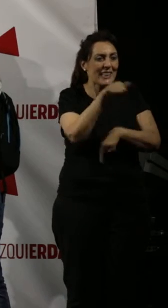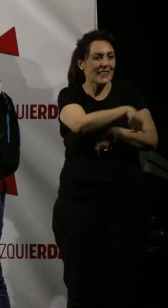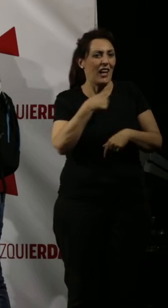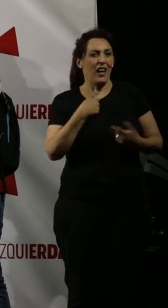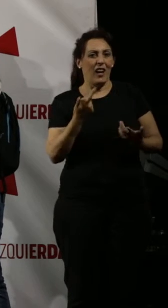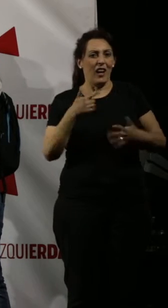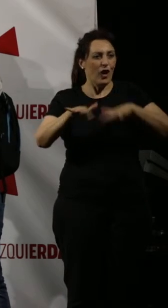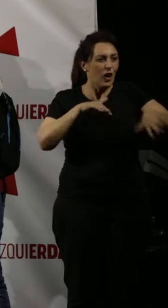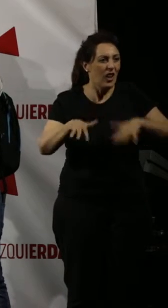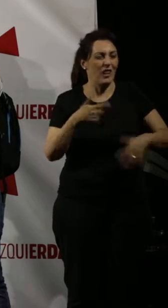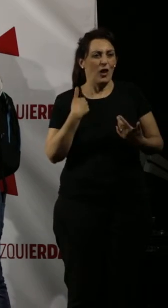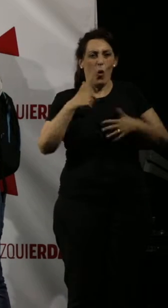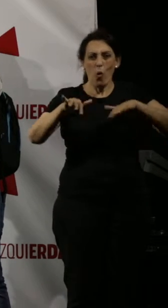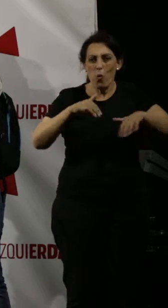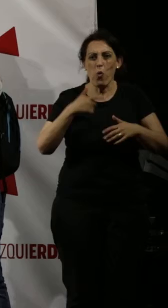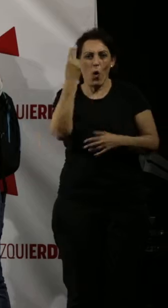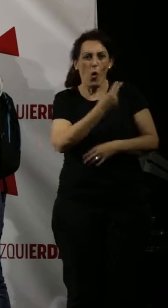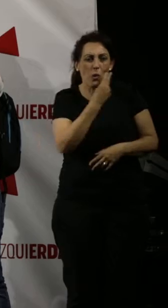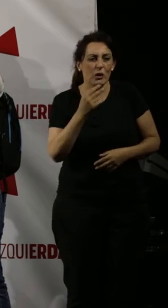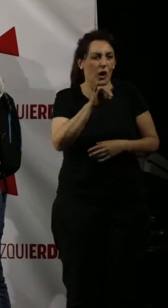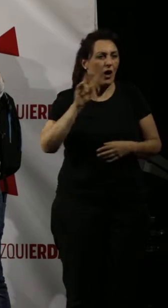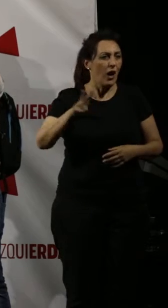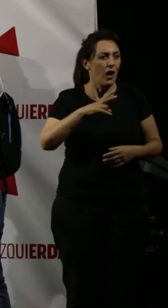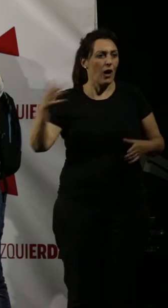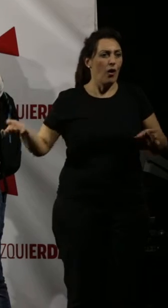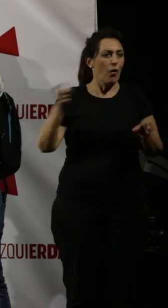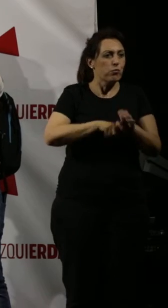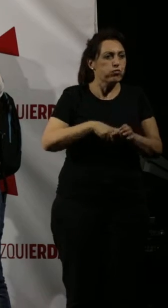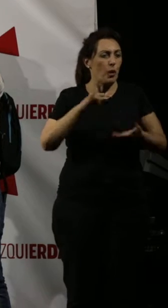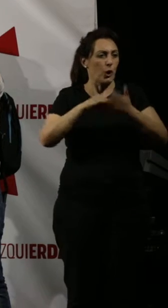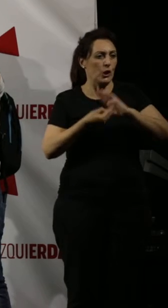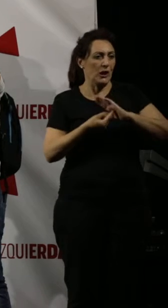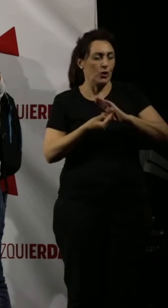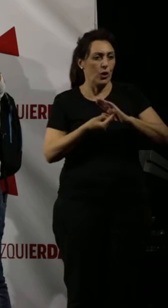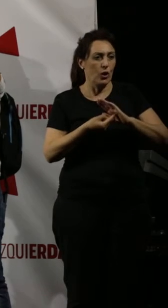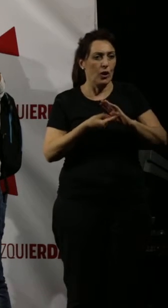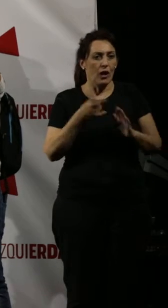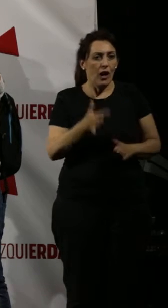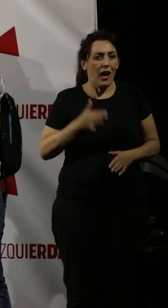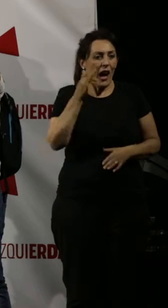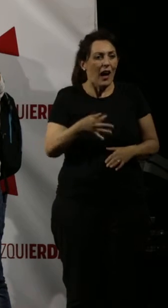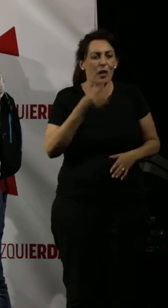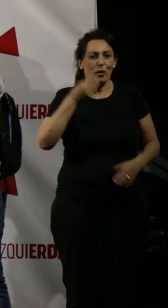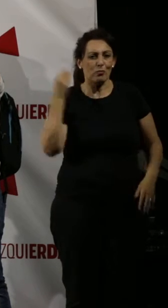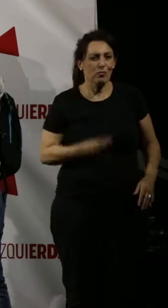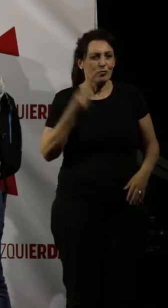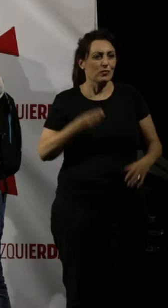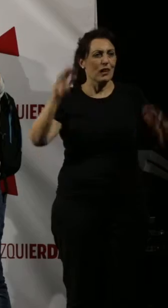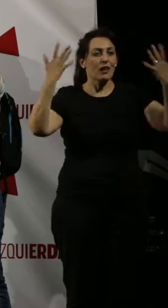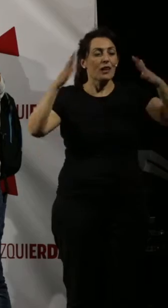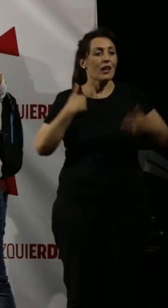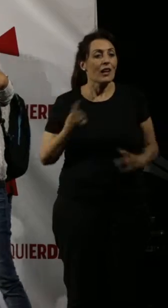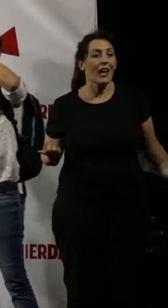irreductible, tan activista, tan comprometida que se haya incorporado a nuestro proyecto. Y algo tan formidable como